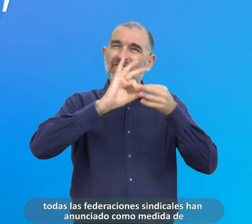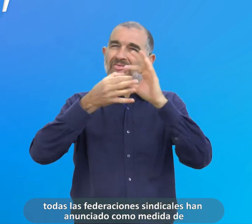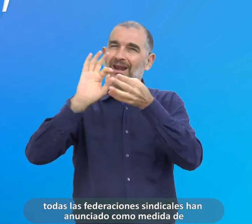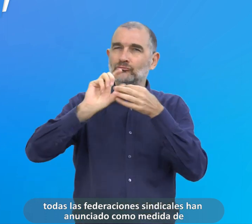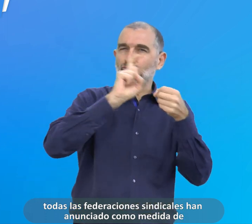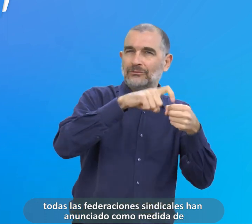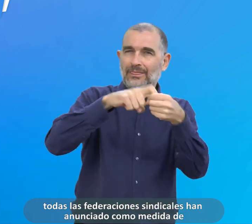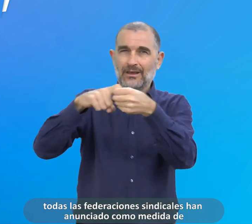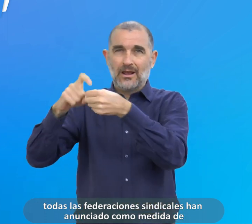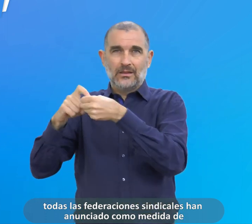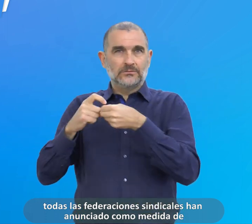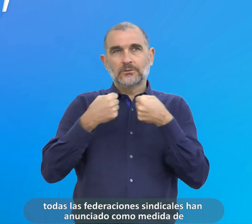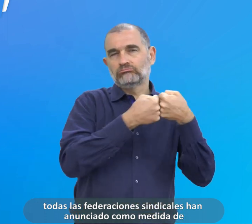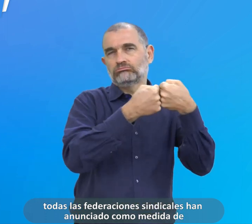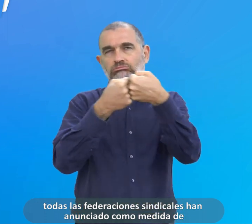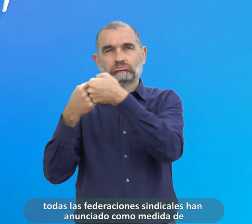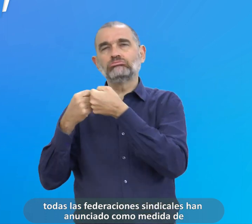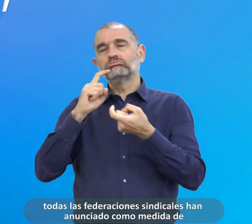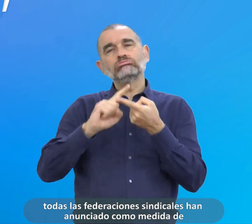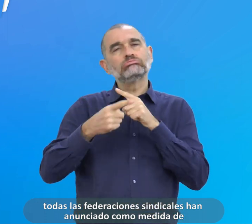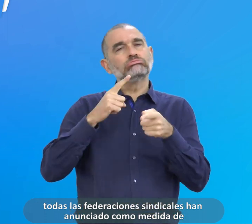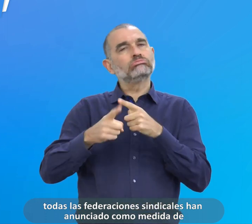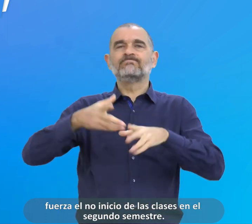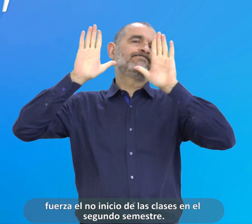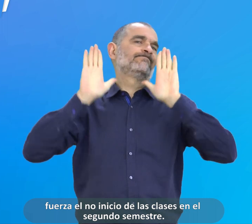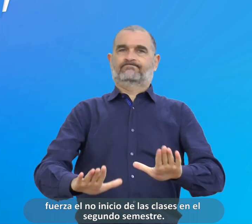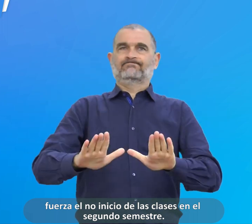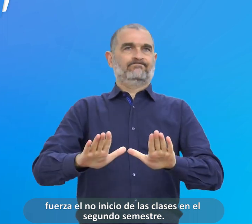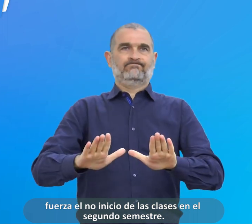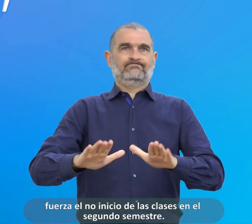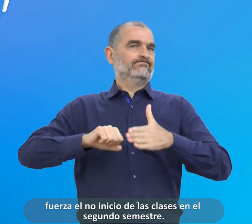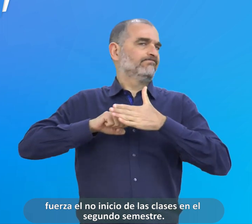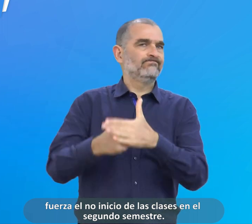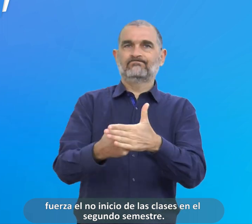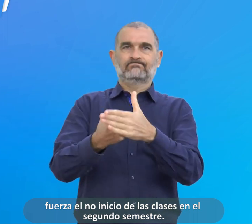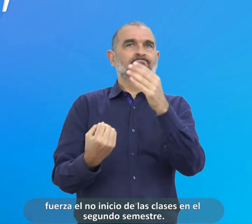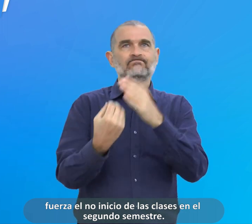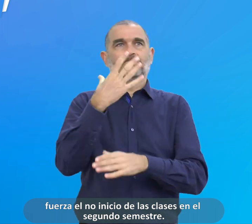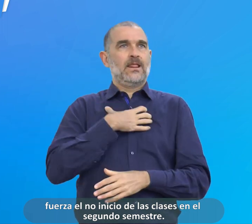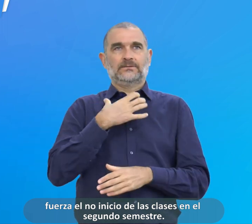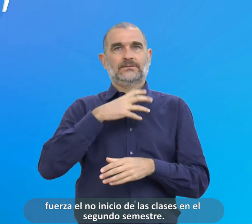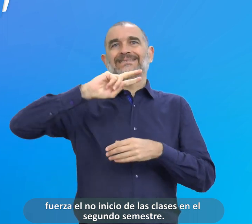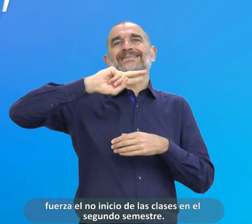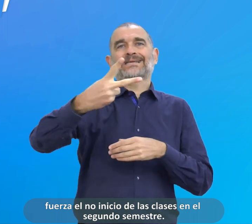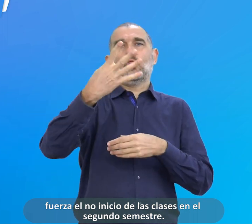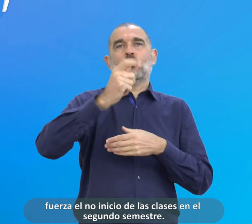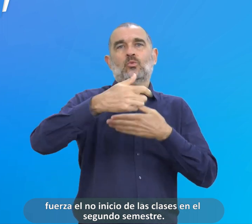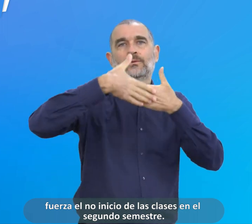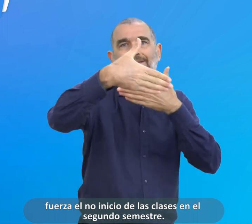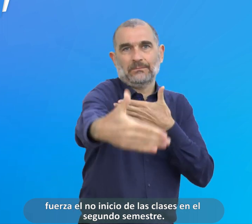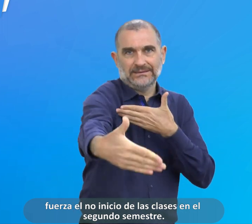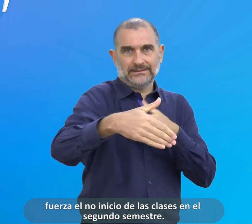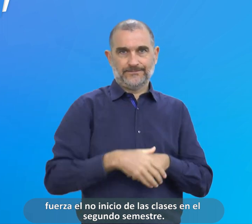todas las federaciones sindicales han anunciado como medida de fuerza el no inicio de las